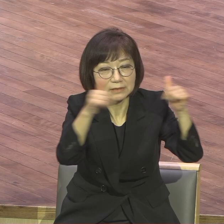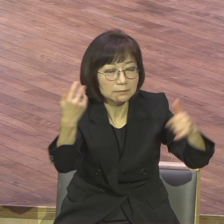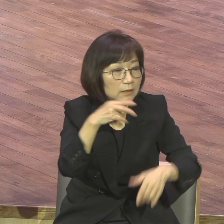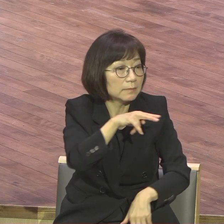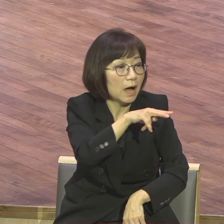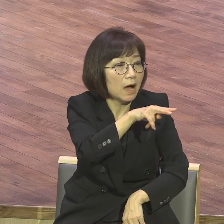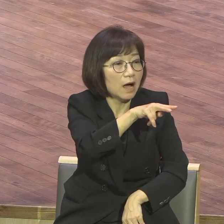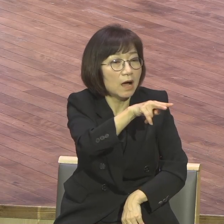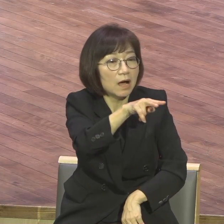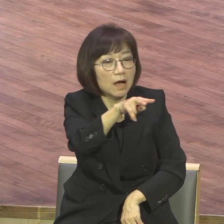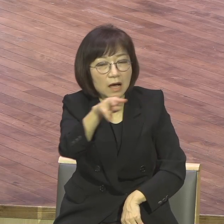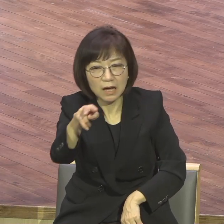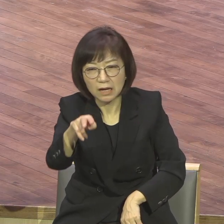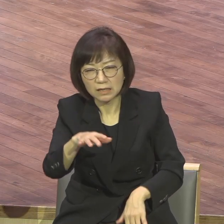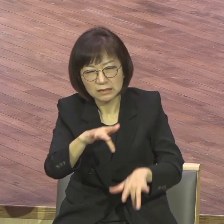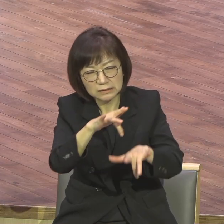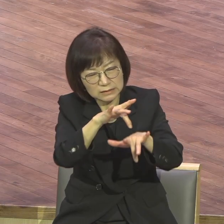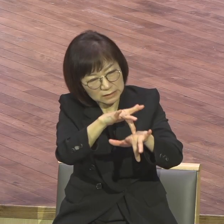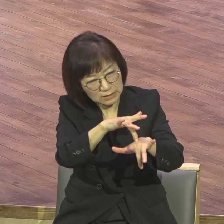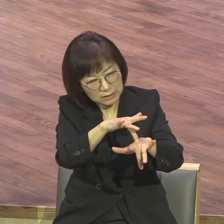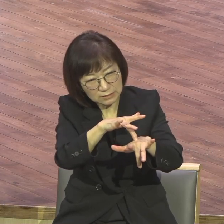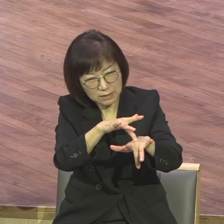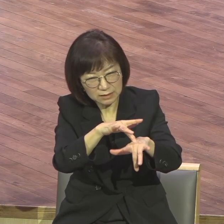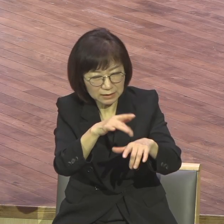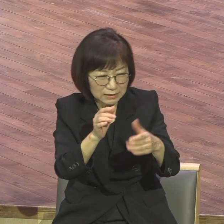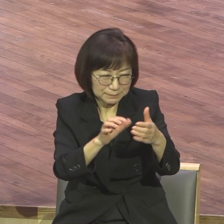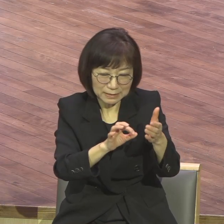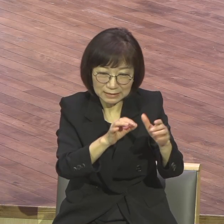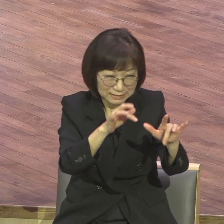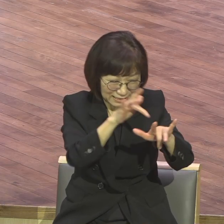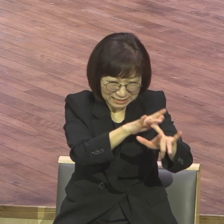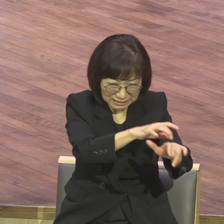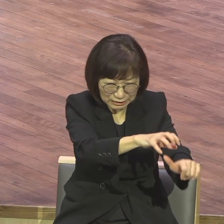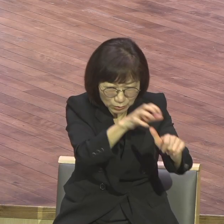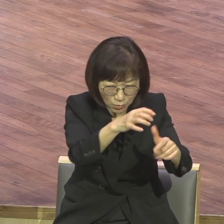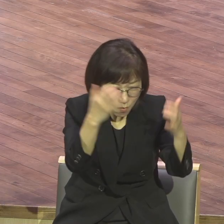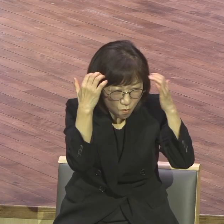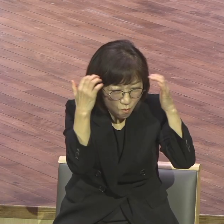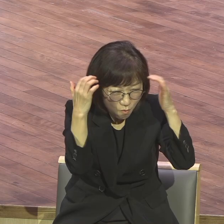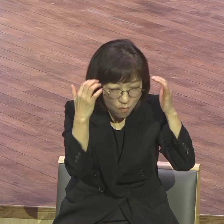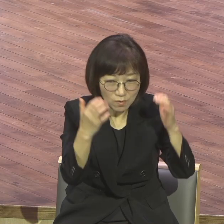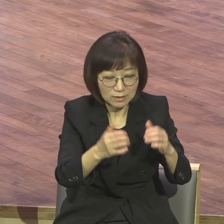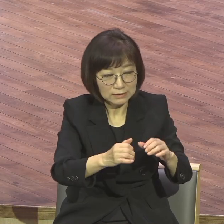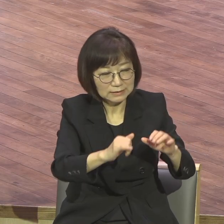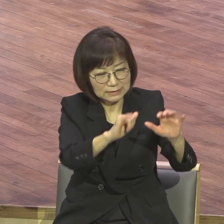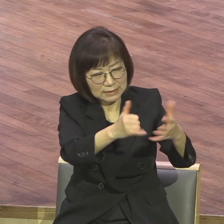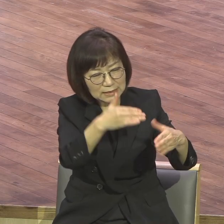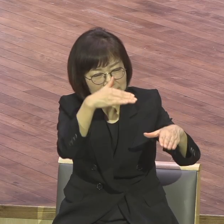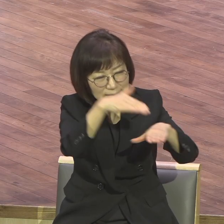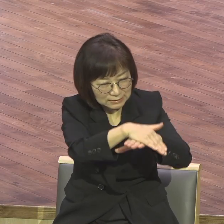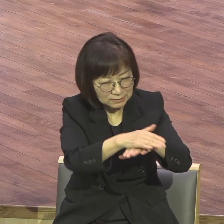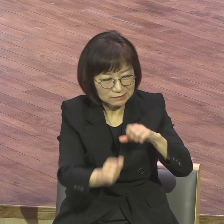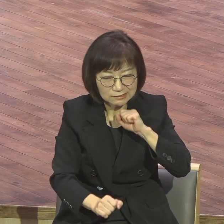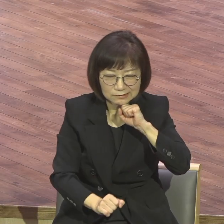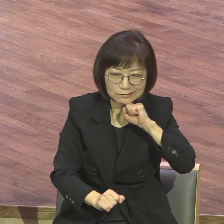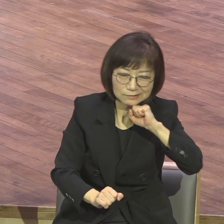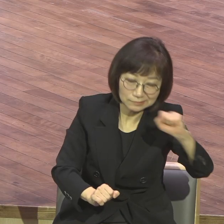사단에게 속고 있는 사람들 완전히 땅의 끝 바라보고 살아온 저 불쌍한 영혼들의 이